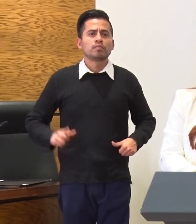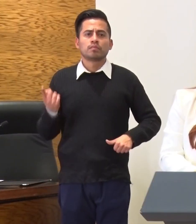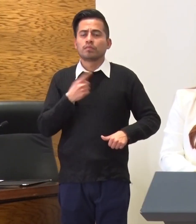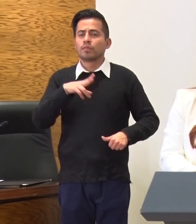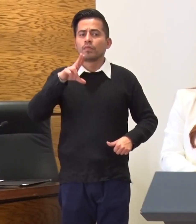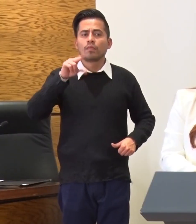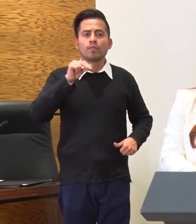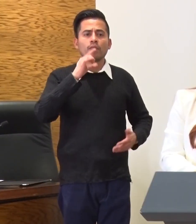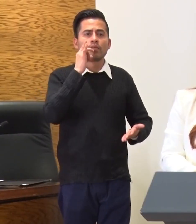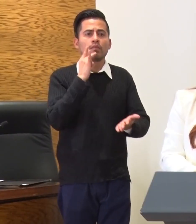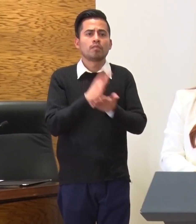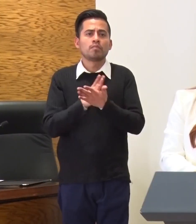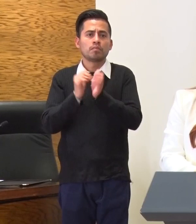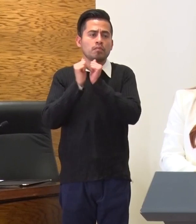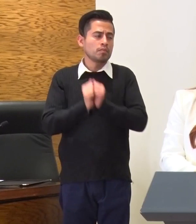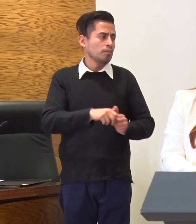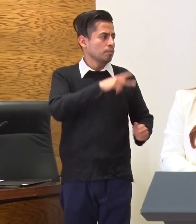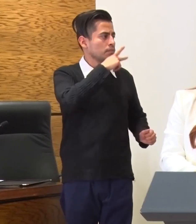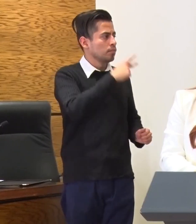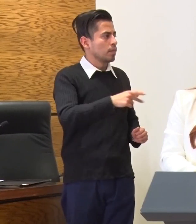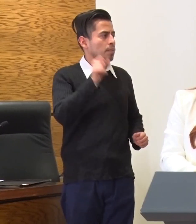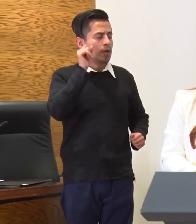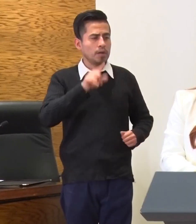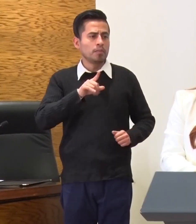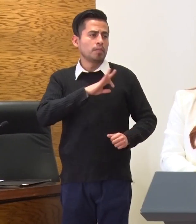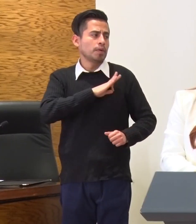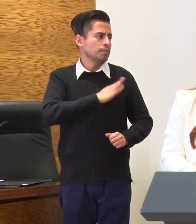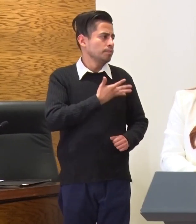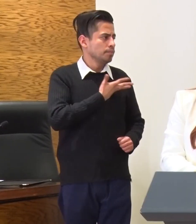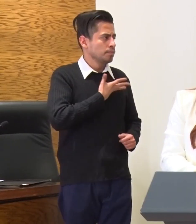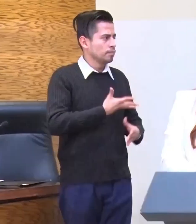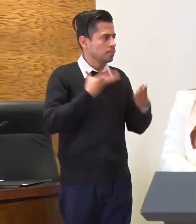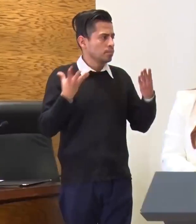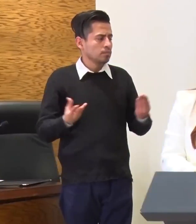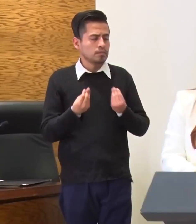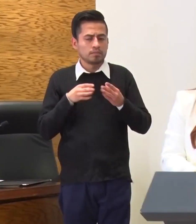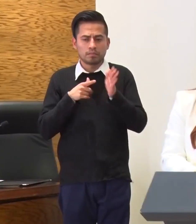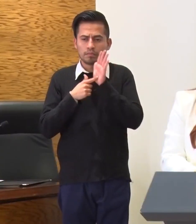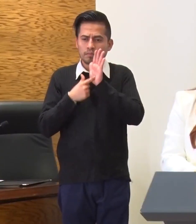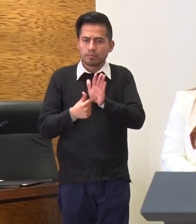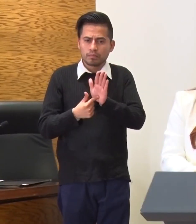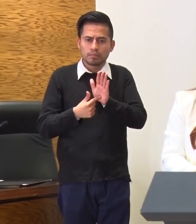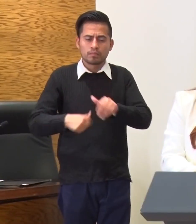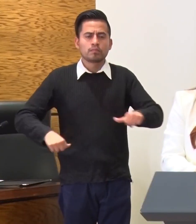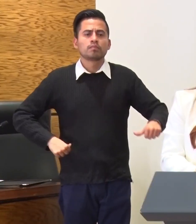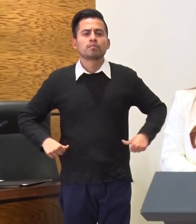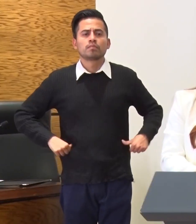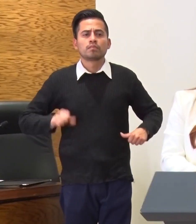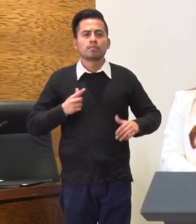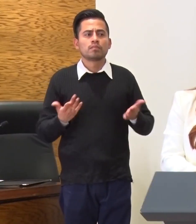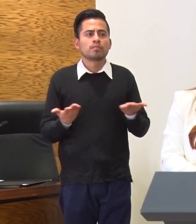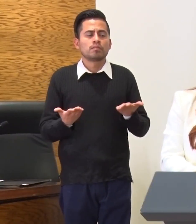no solo se queda en el discurso, sino que se respalda con las acciones y con los hechos.